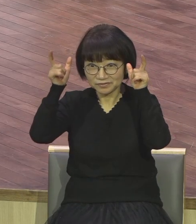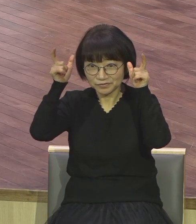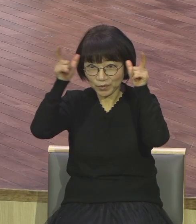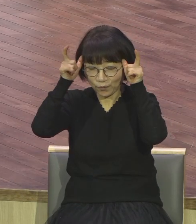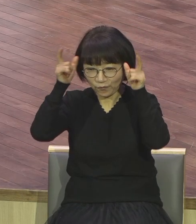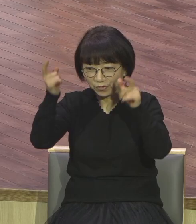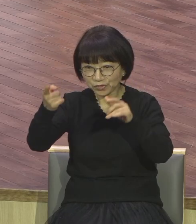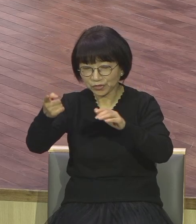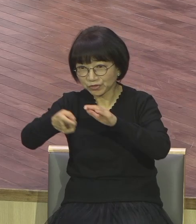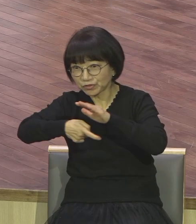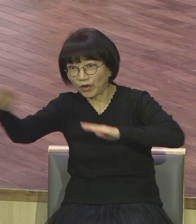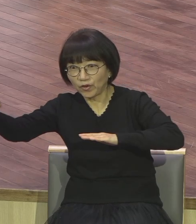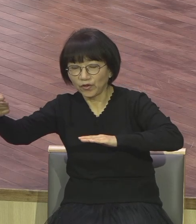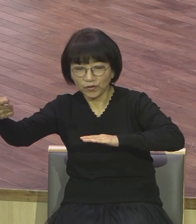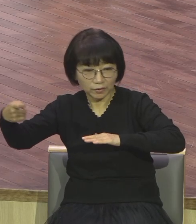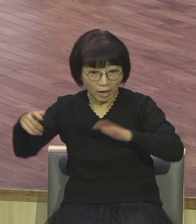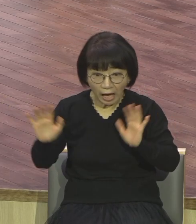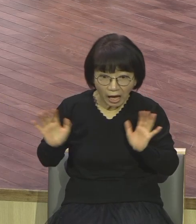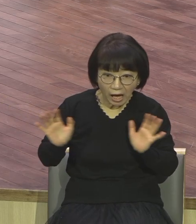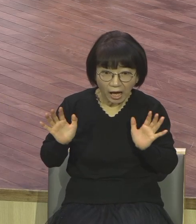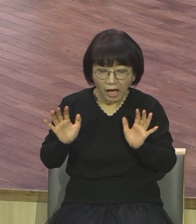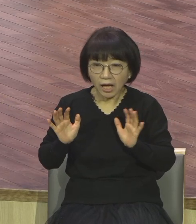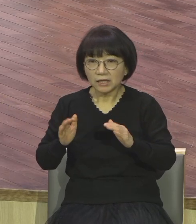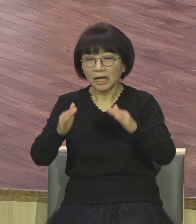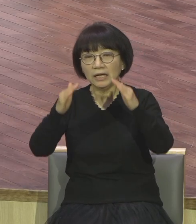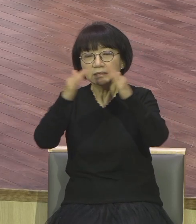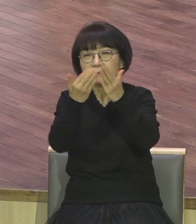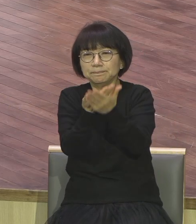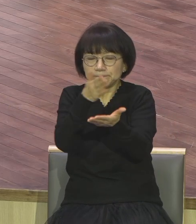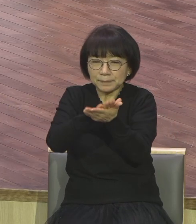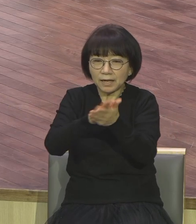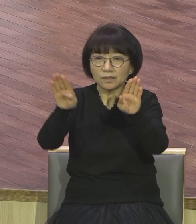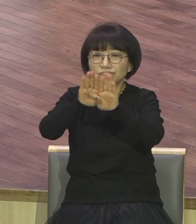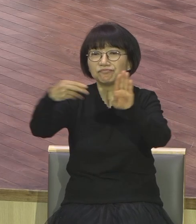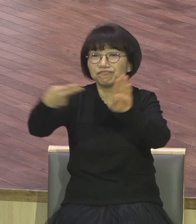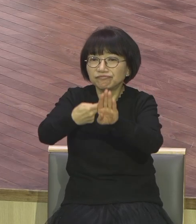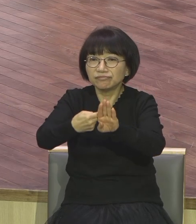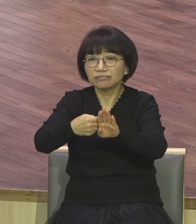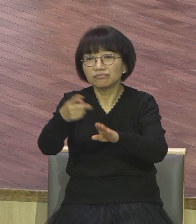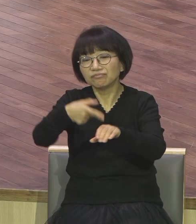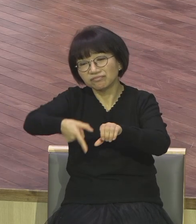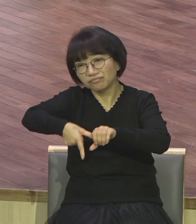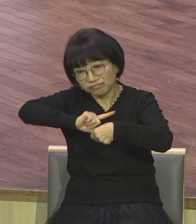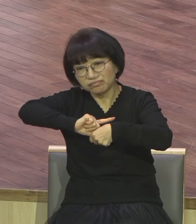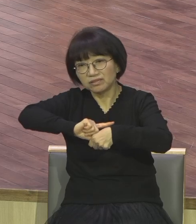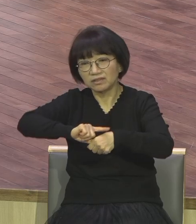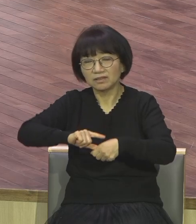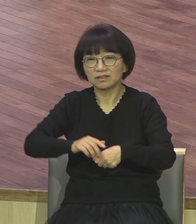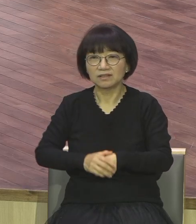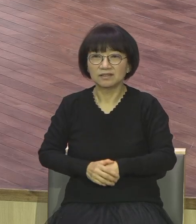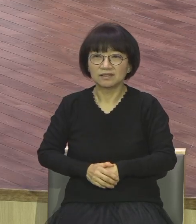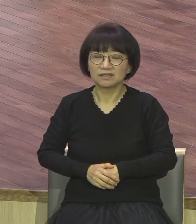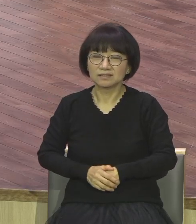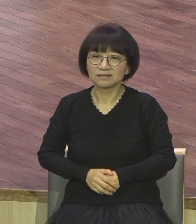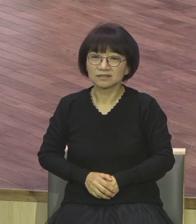제가 이 말씀드린 이유가 뭐냐 영적인 삶도 마찬가지예요 이 소 잃고